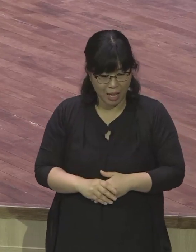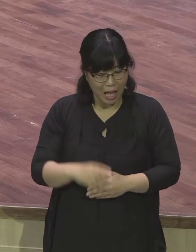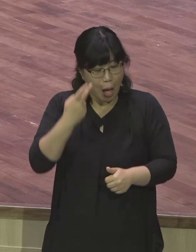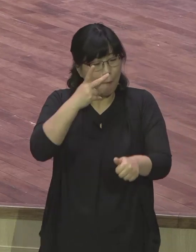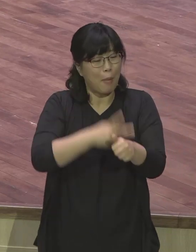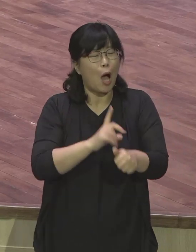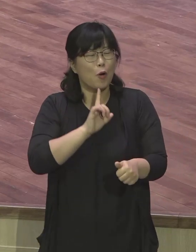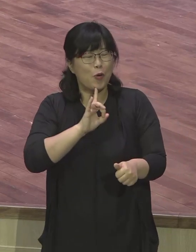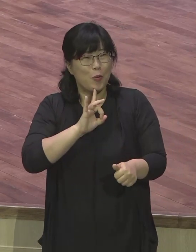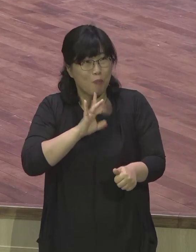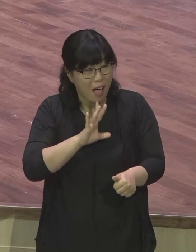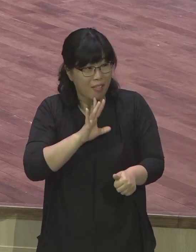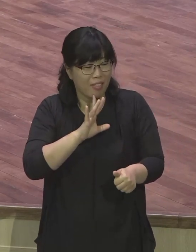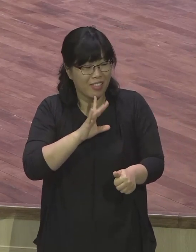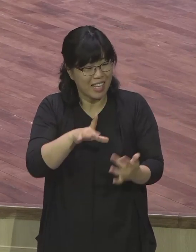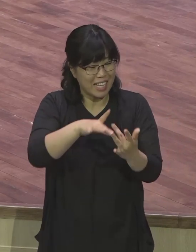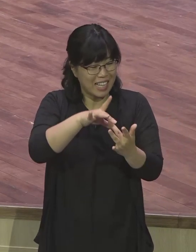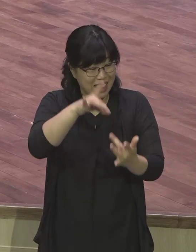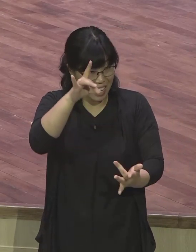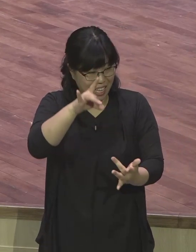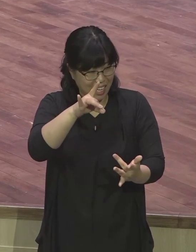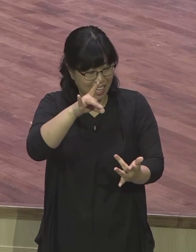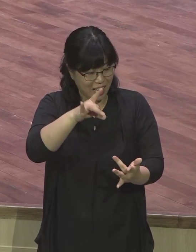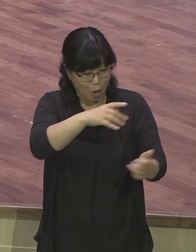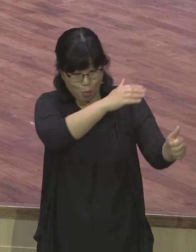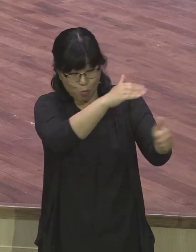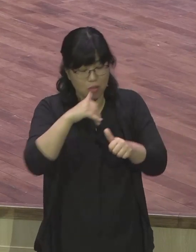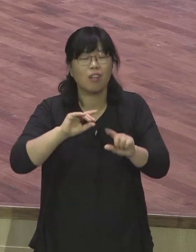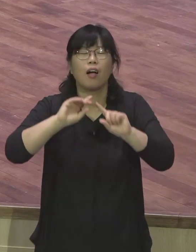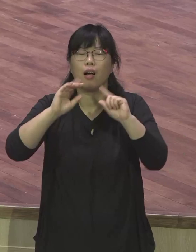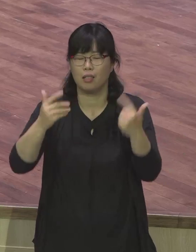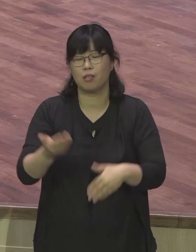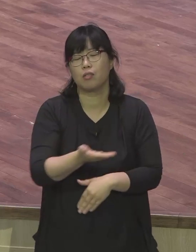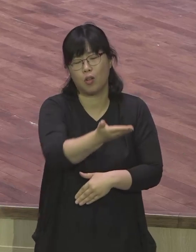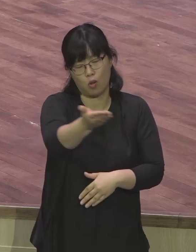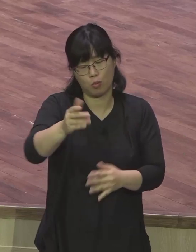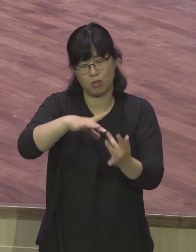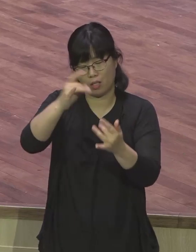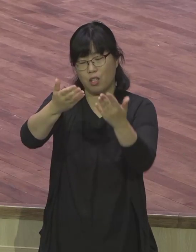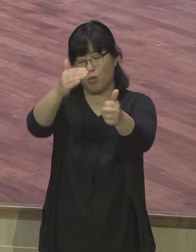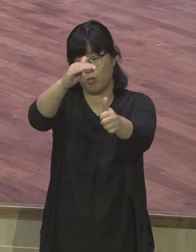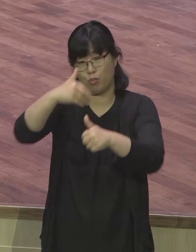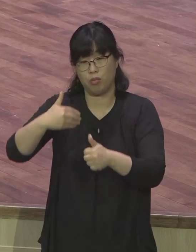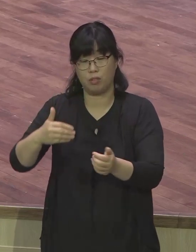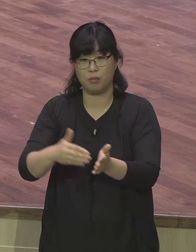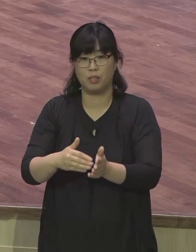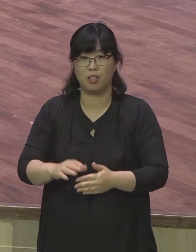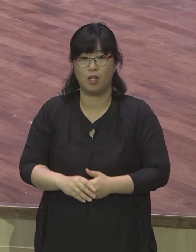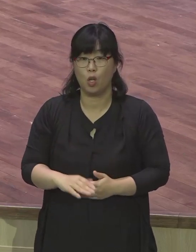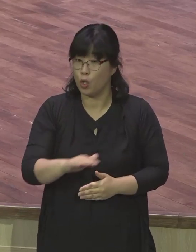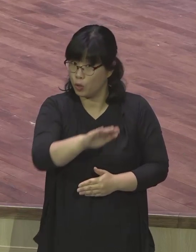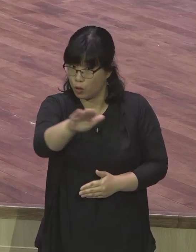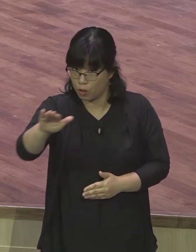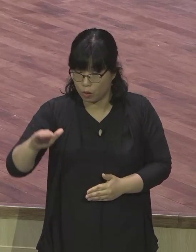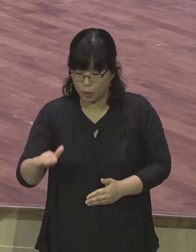주시는 사명인 것입니다 우리 성도님들이 사도행전 9장 15절 말씀을 붙잡고 사명의 세트를 갖추는